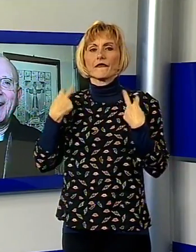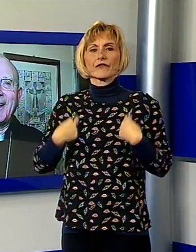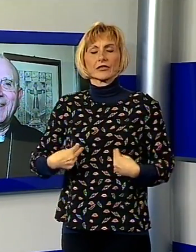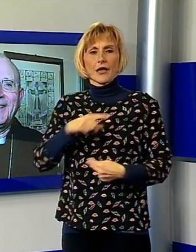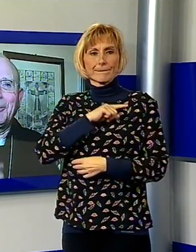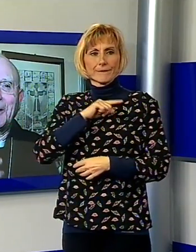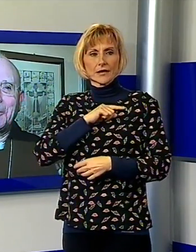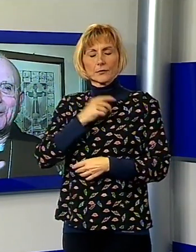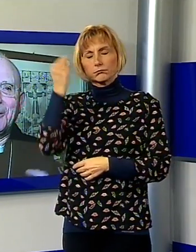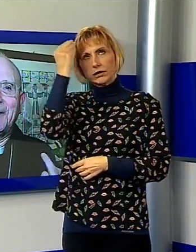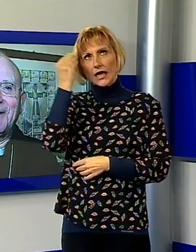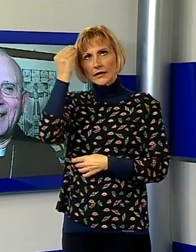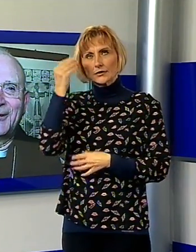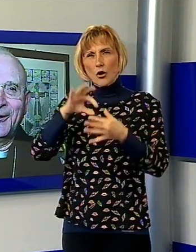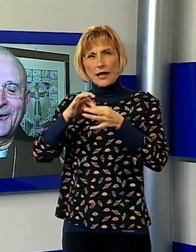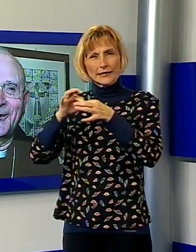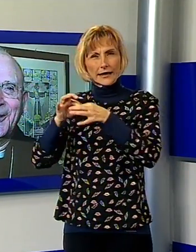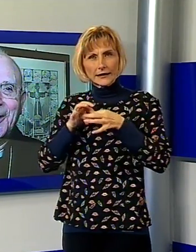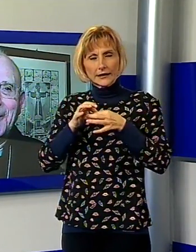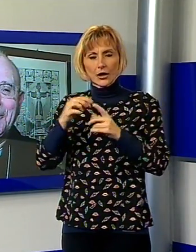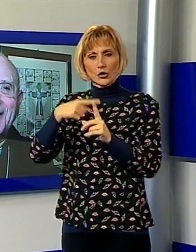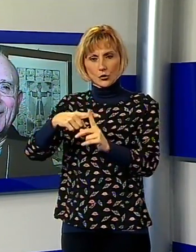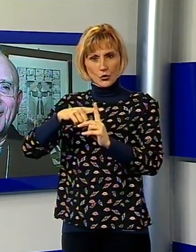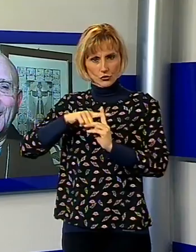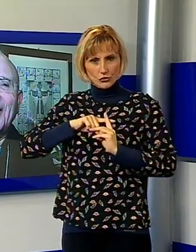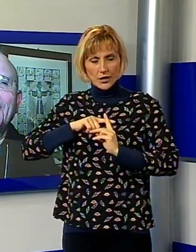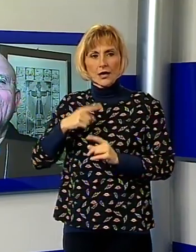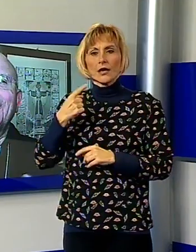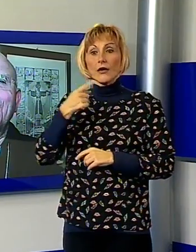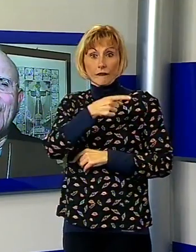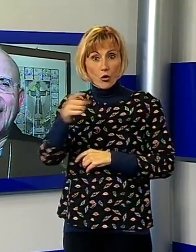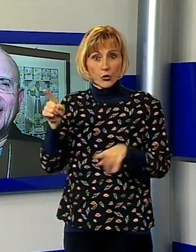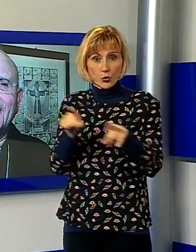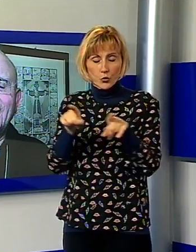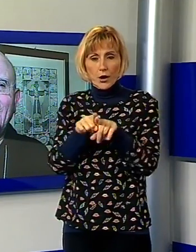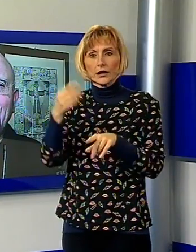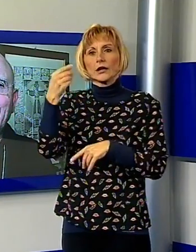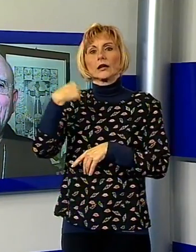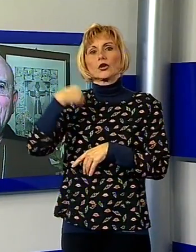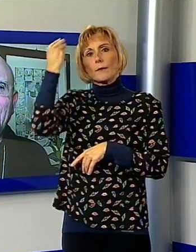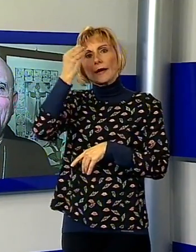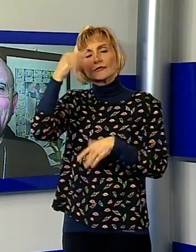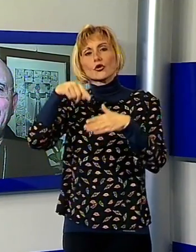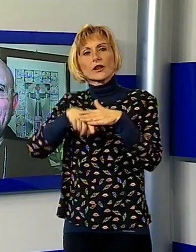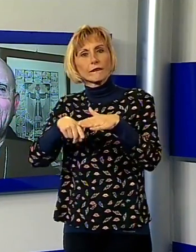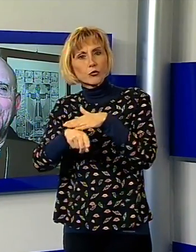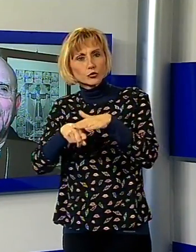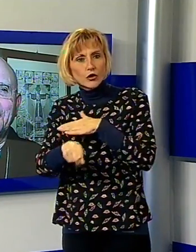catenina con la croce che voi avete addosso, penso ai nostri rifugiati, alcuni arrivano e portano proprio